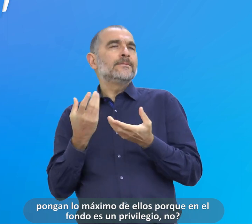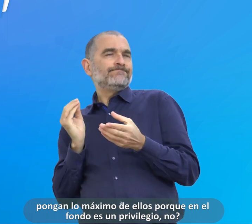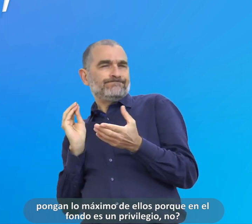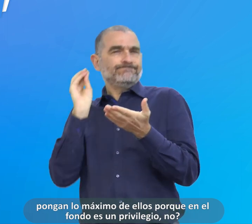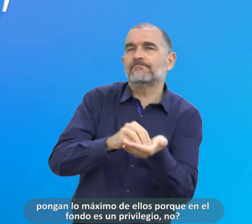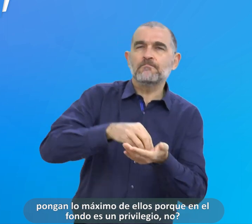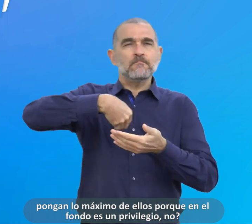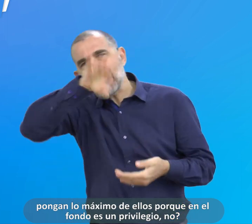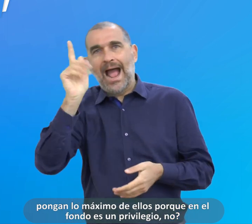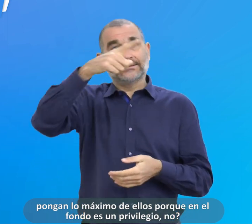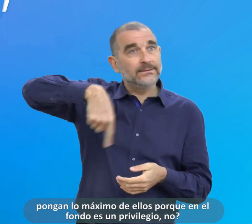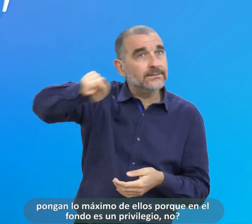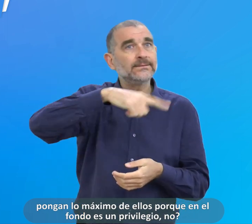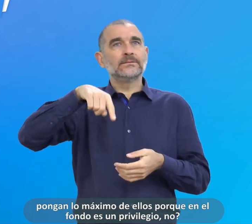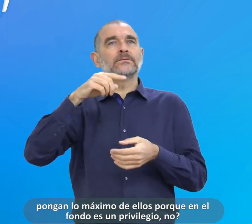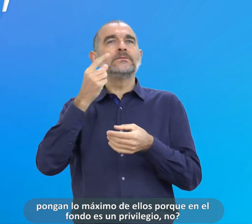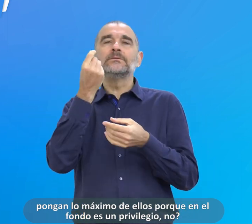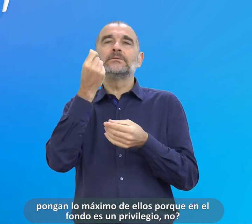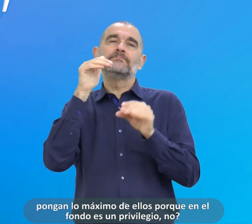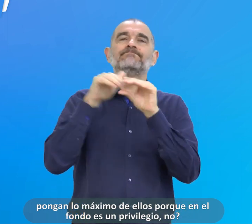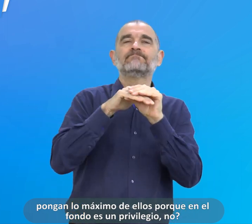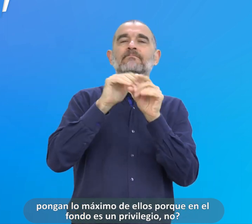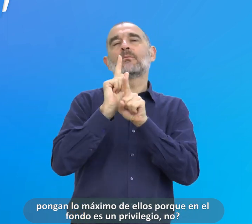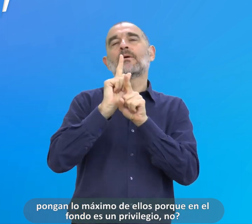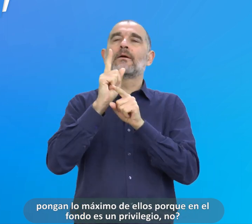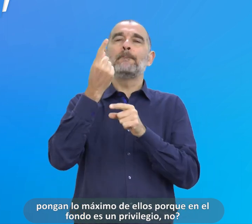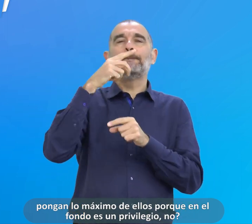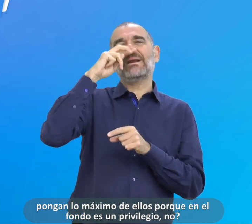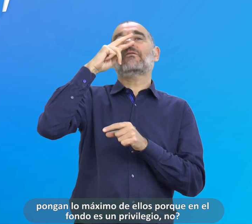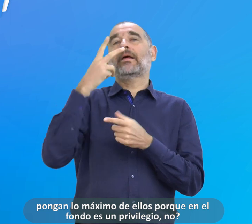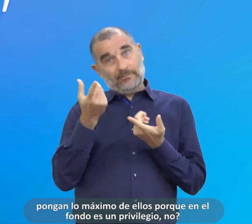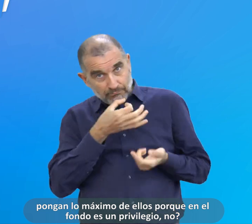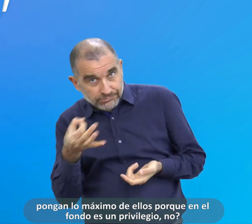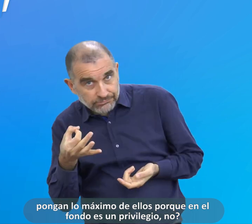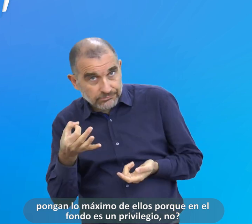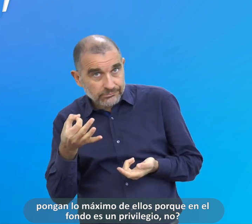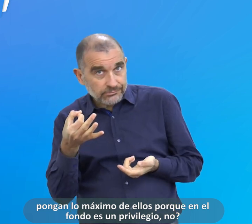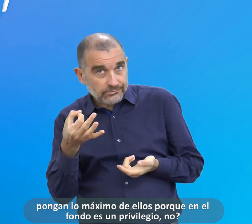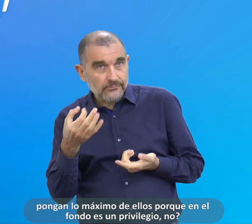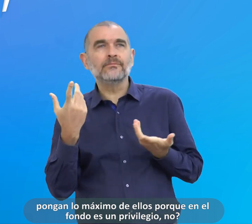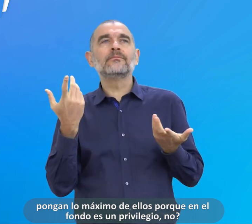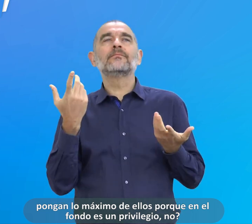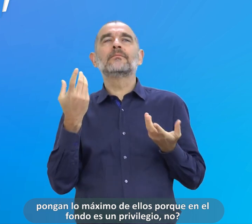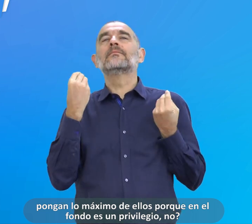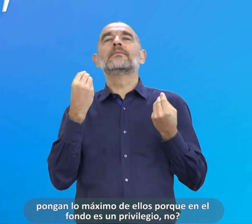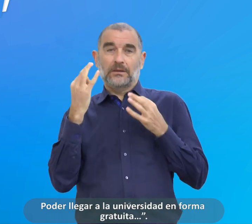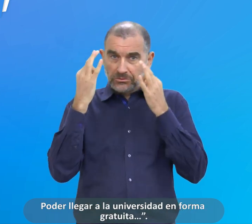necesitamos que también pongan lo máximo de ellos, porque en el fondo es un privilegio,